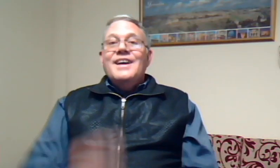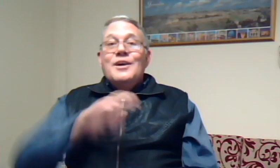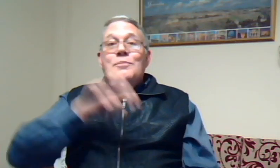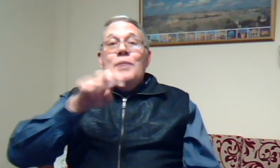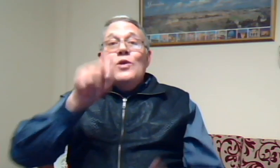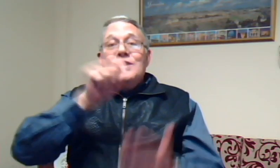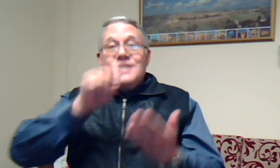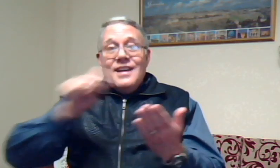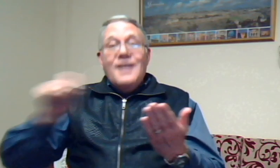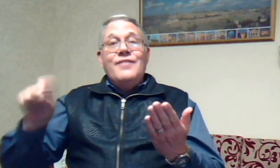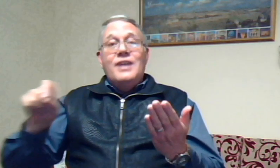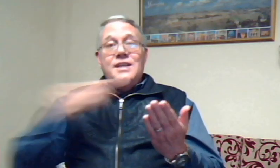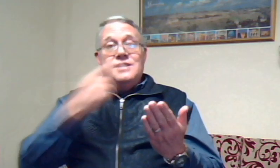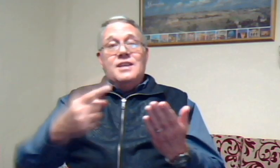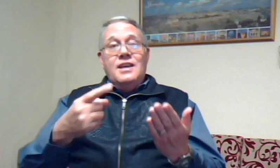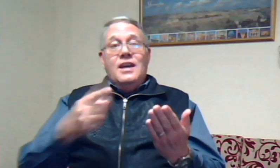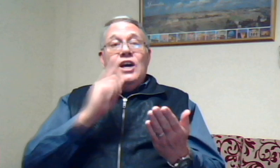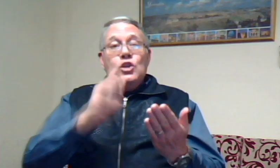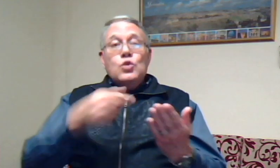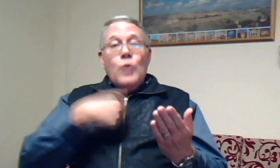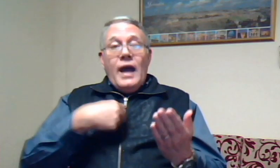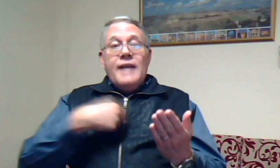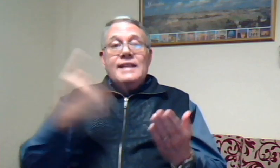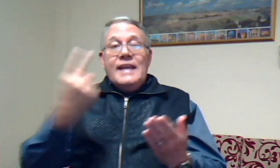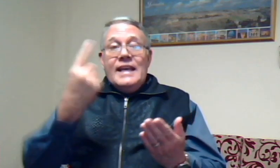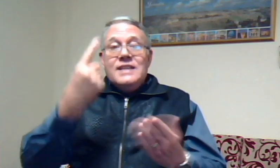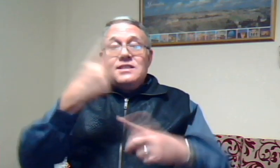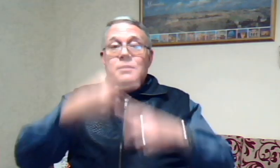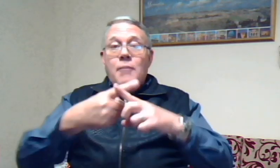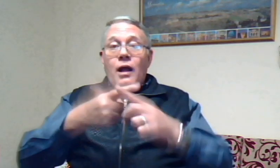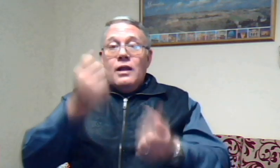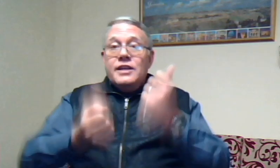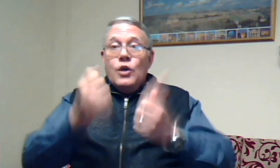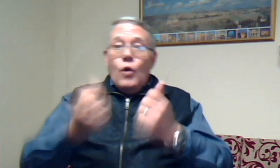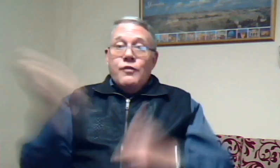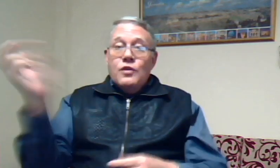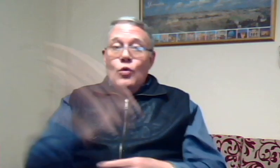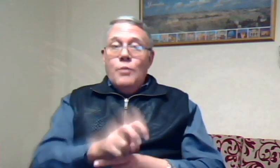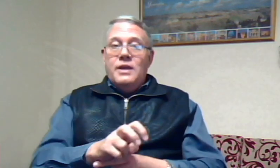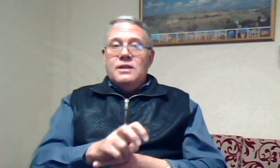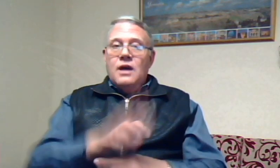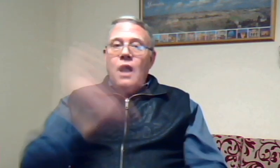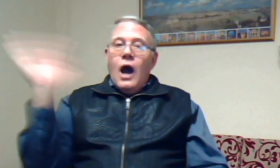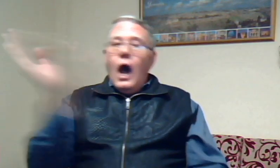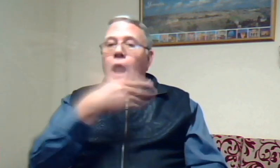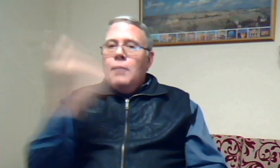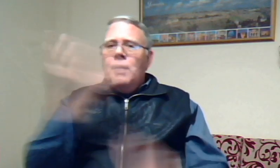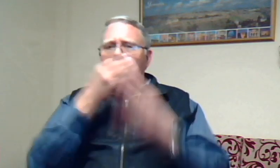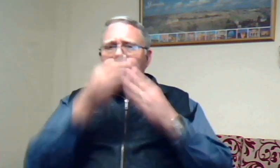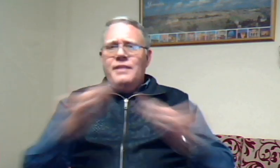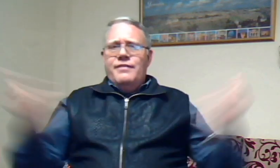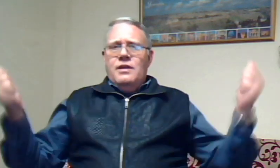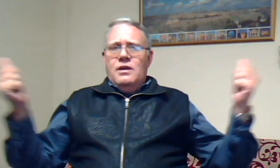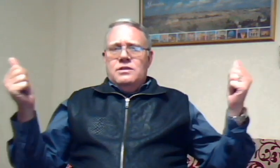Paulus skrywe hy sê To ek die eerste maal in die hoofd gekom het Almal het my verlaat